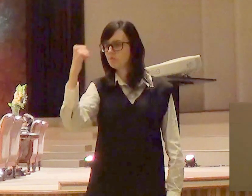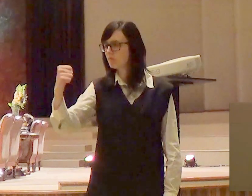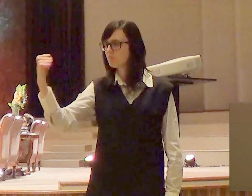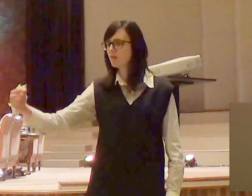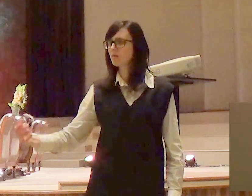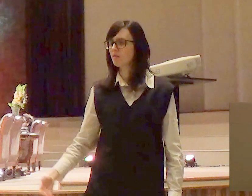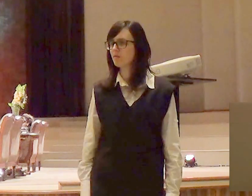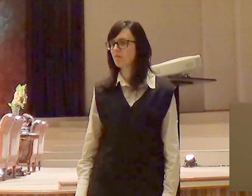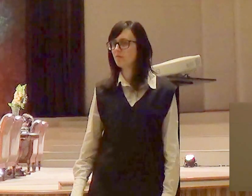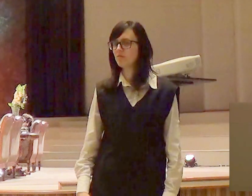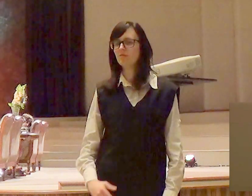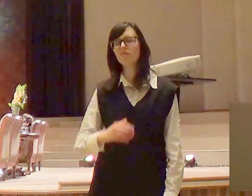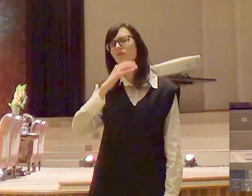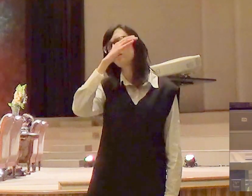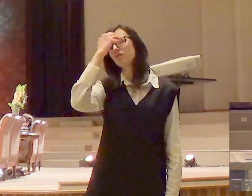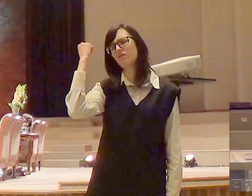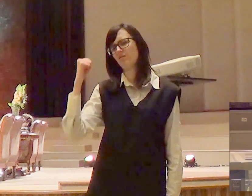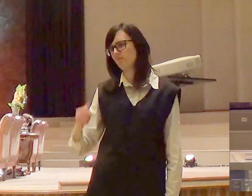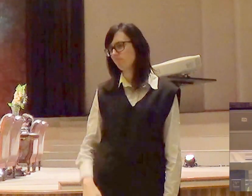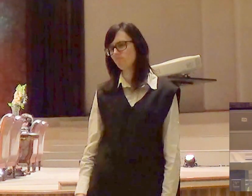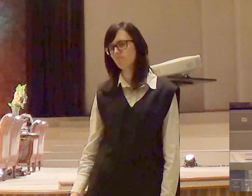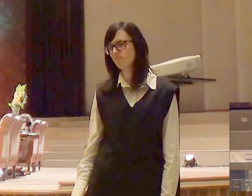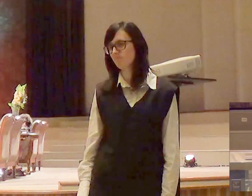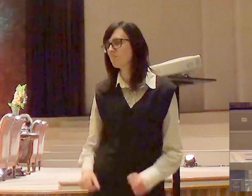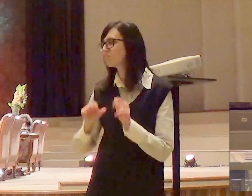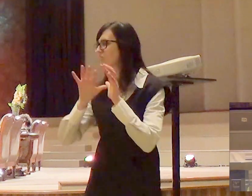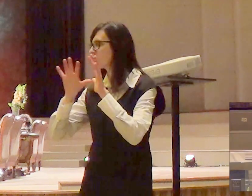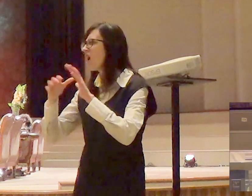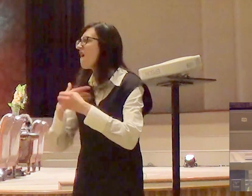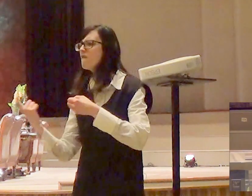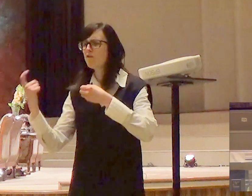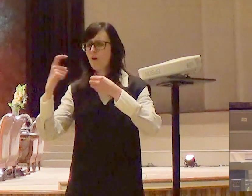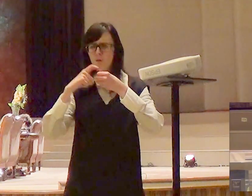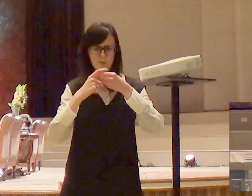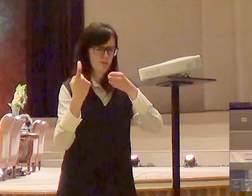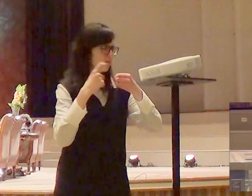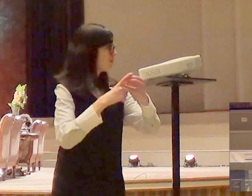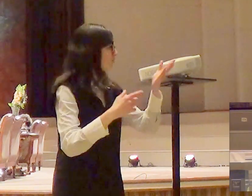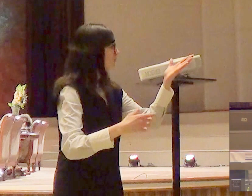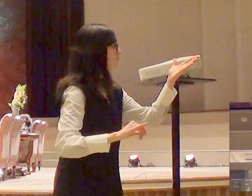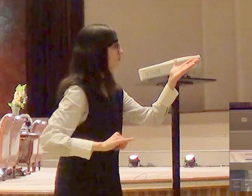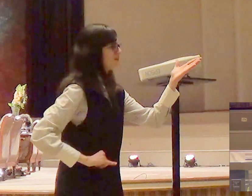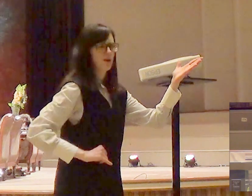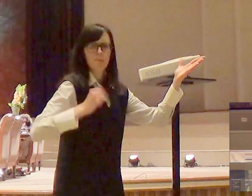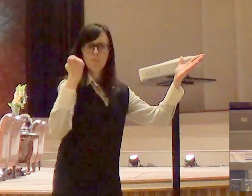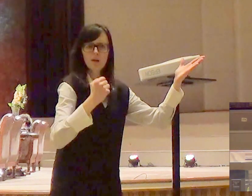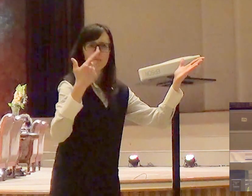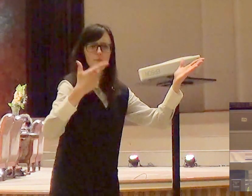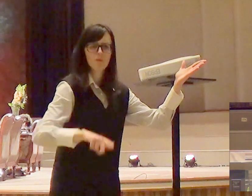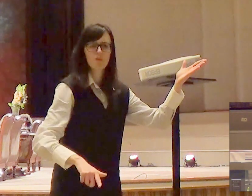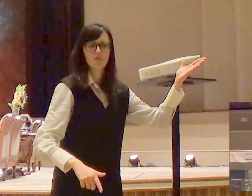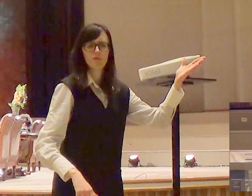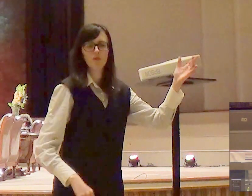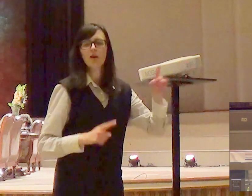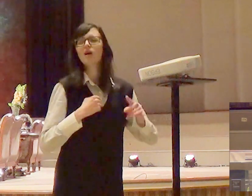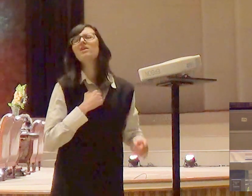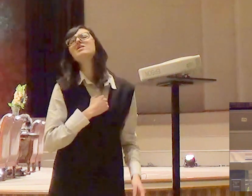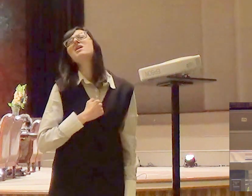eles esqueceram as opressões eles esqueceram tudo e sabe o que eles tinham saudade da cebola e do